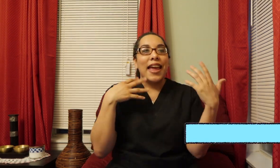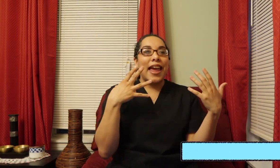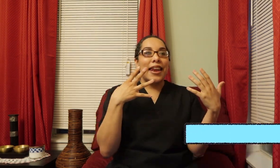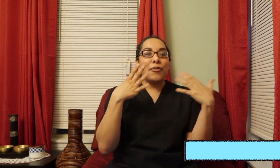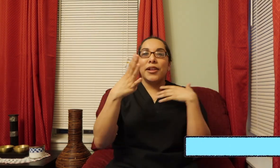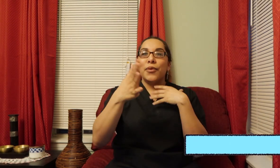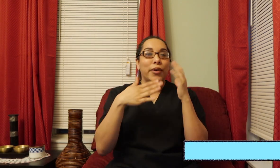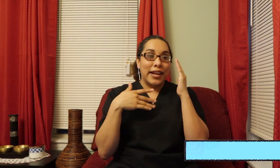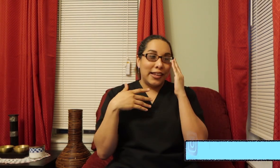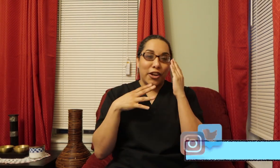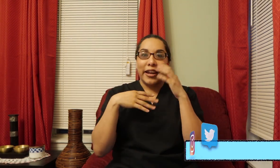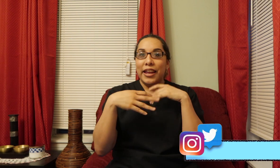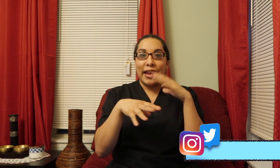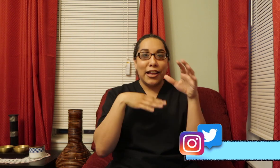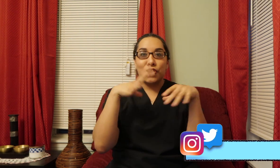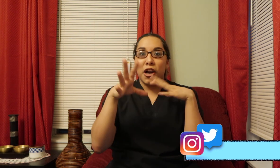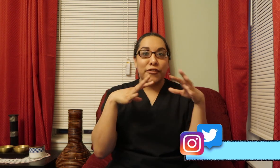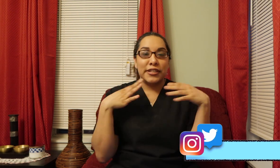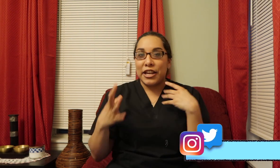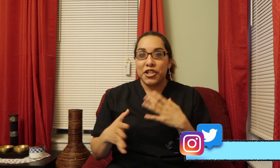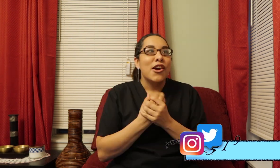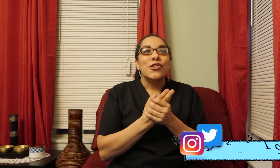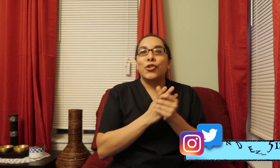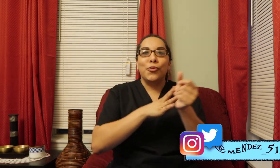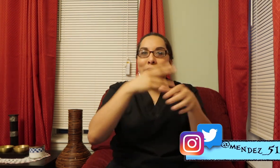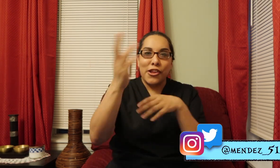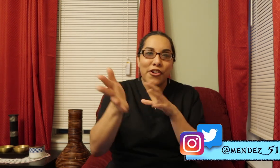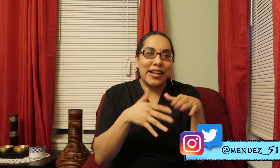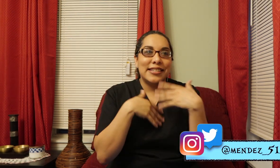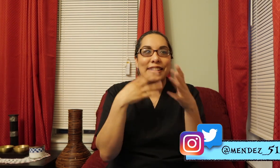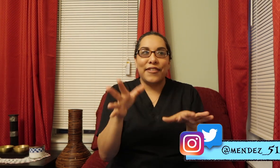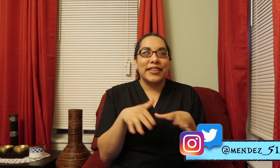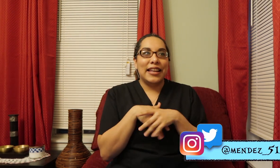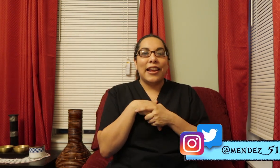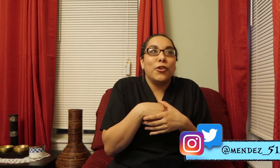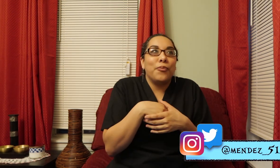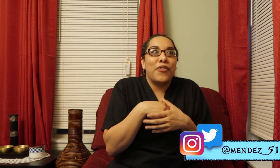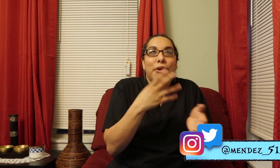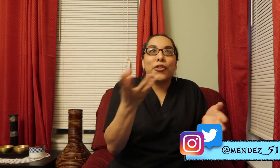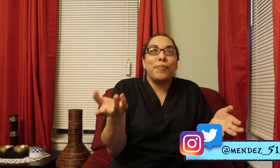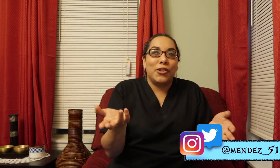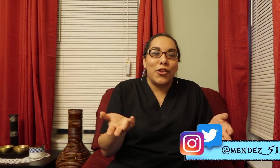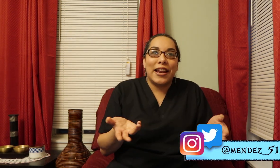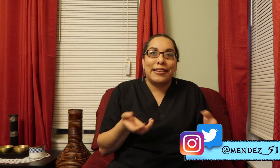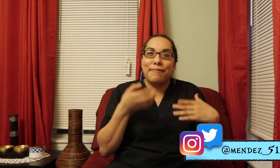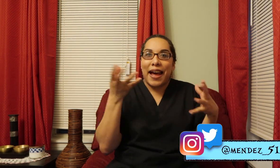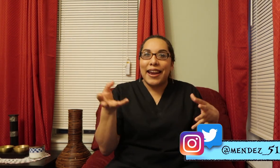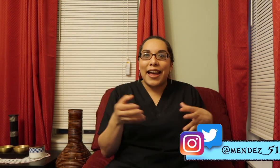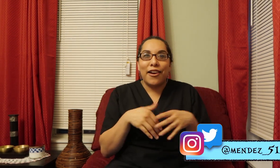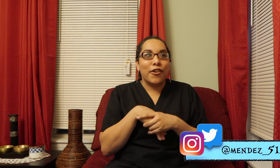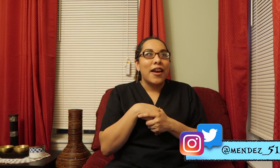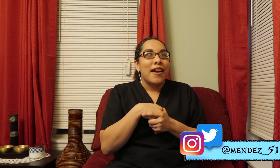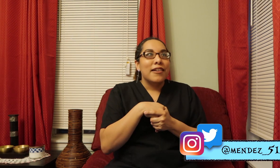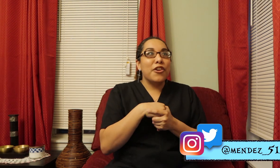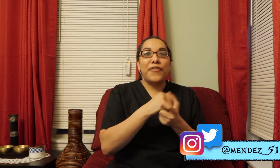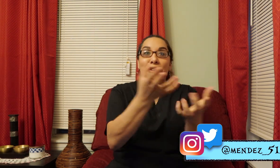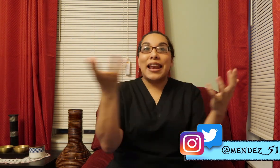And I really want to Start getting like Into conversation Sus opiniones And everything Like su favorito Episodio de la semana Or your favorite